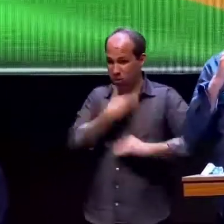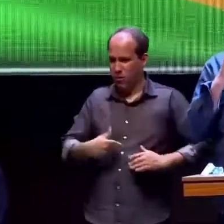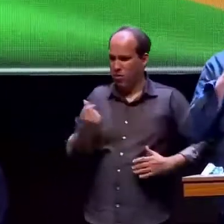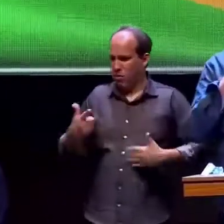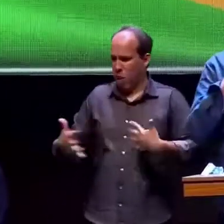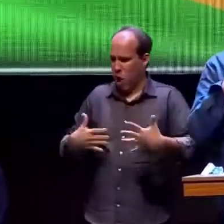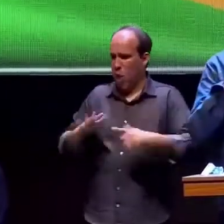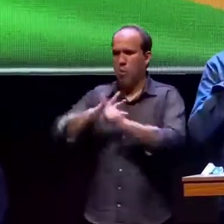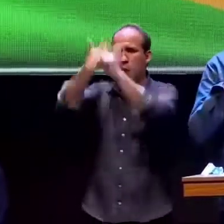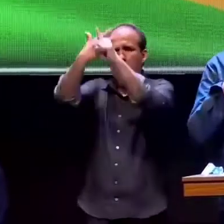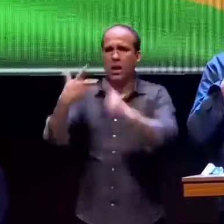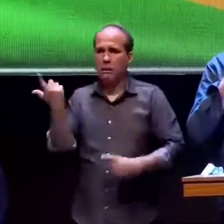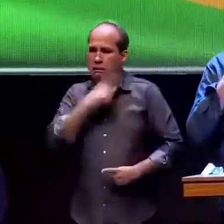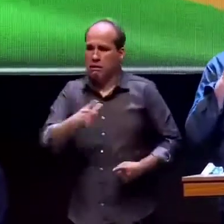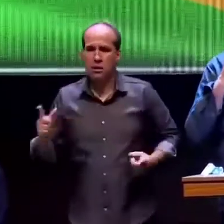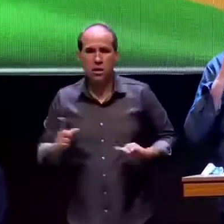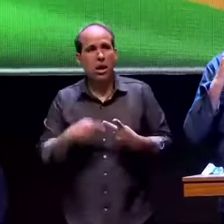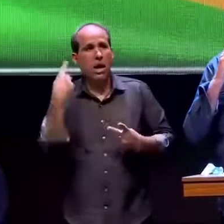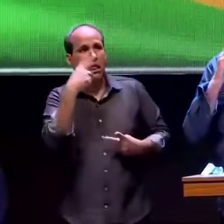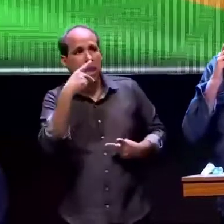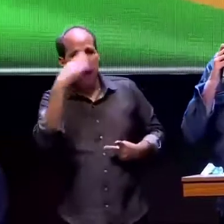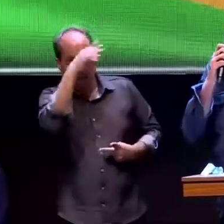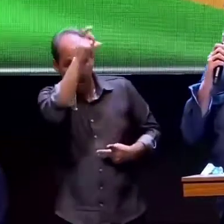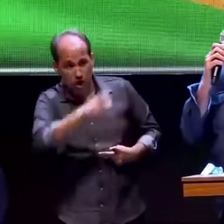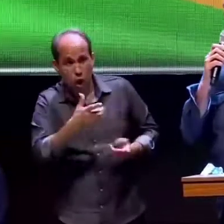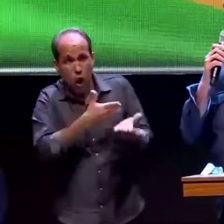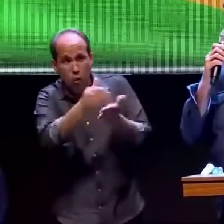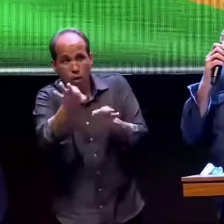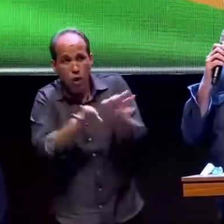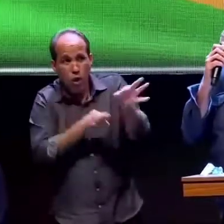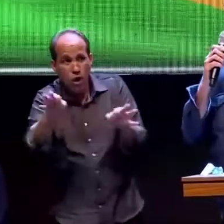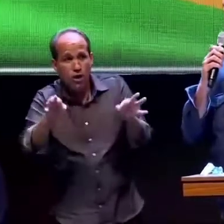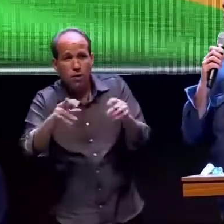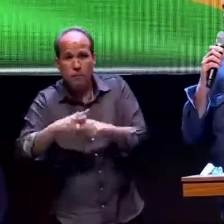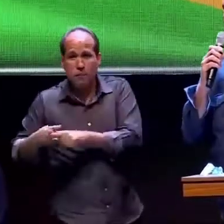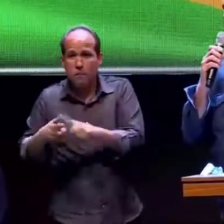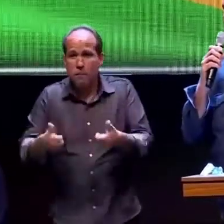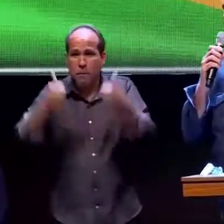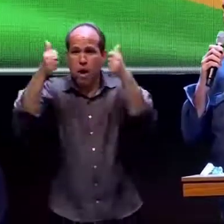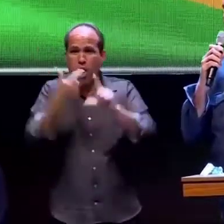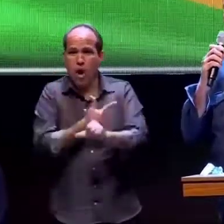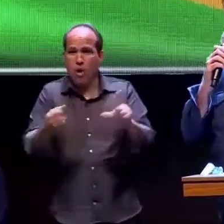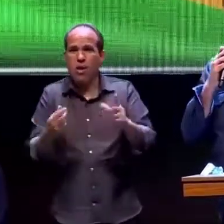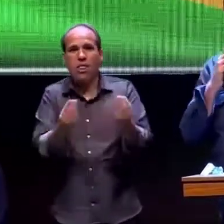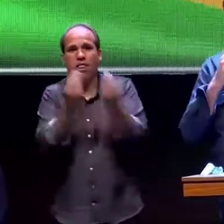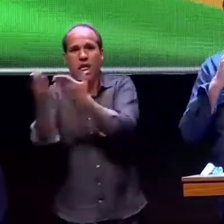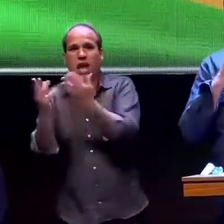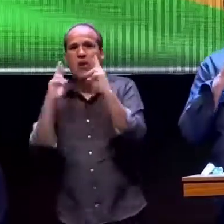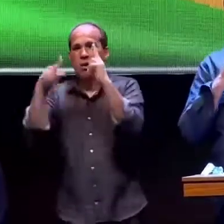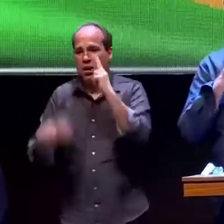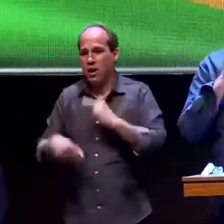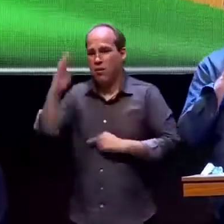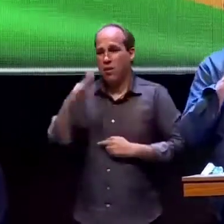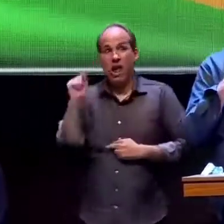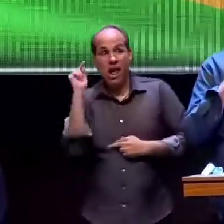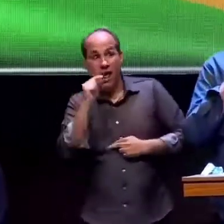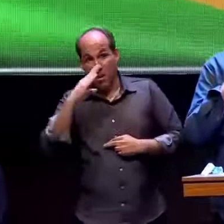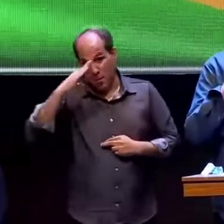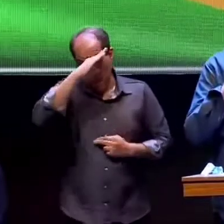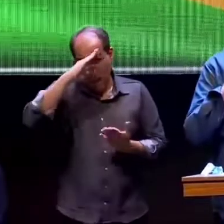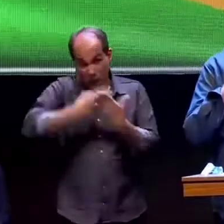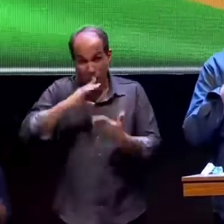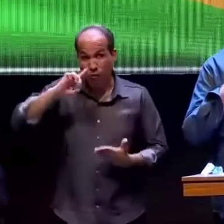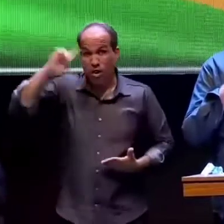esse cara que está começando arrumar a economia dando esperança para a gente esse cara que acredita em Deus